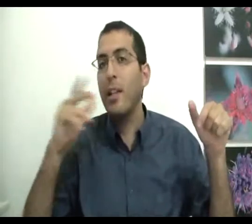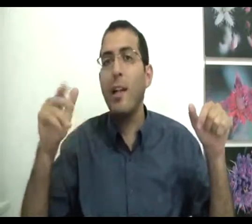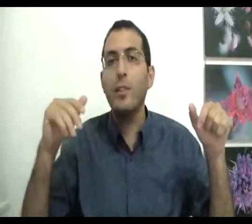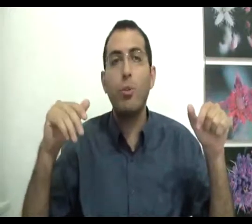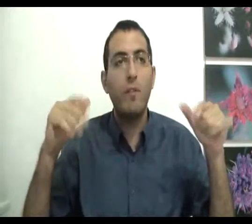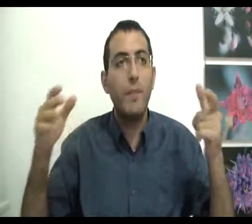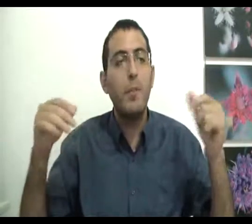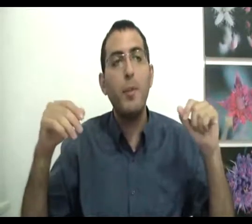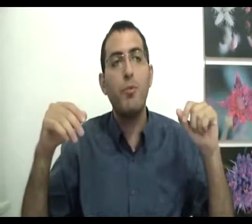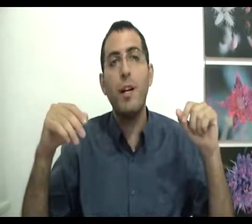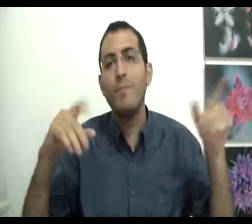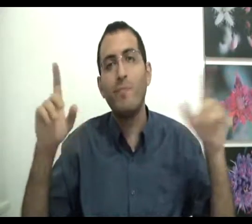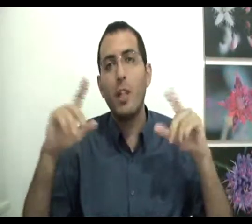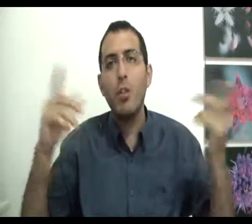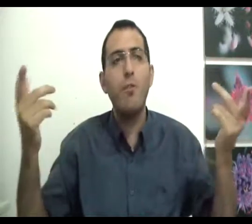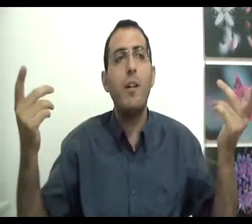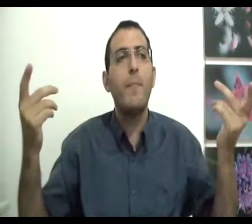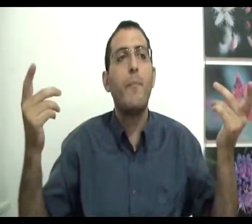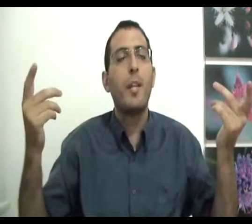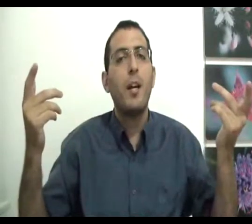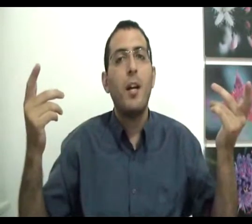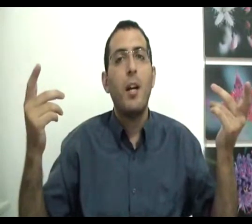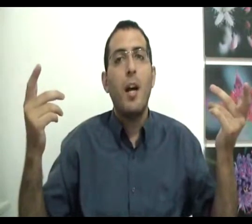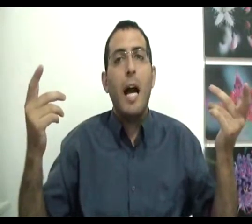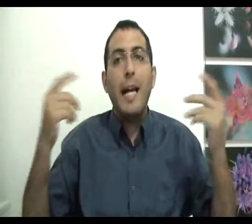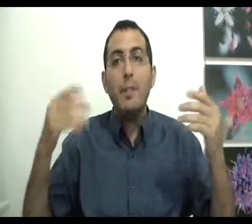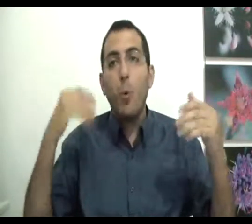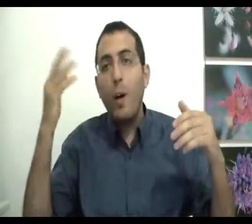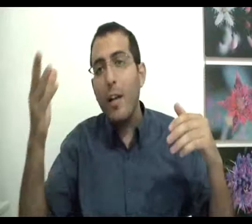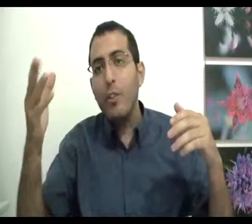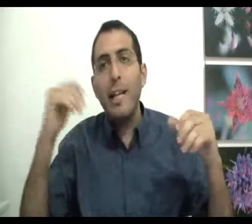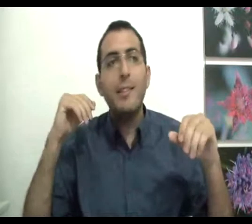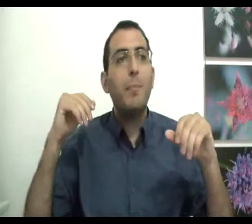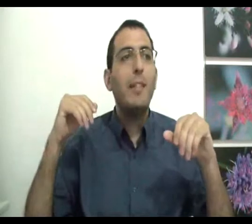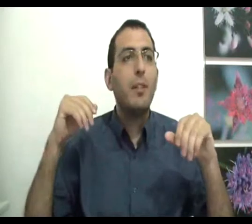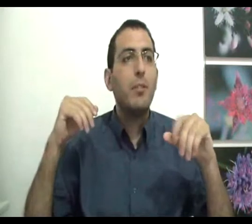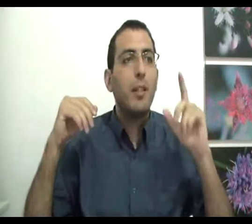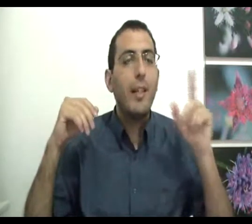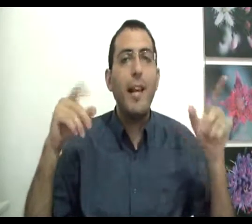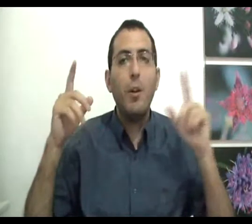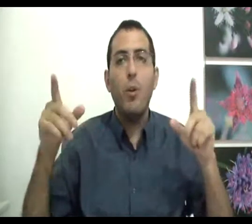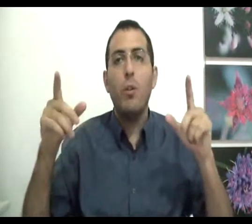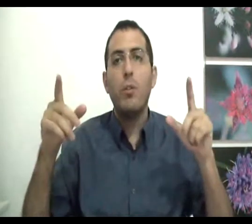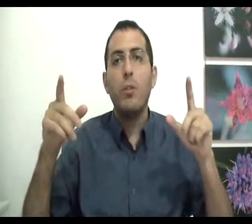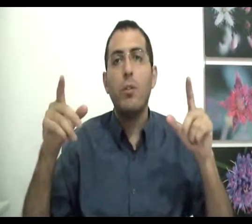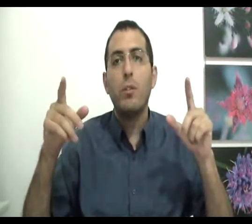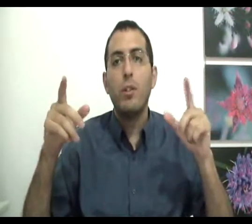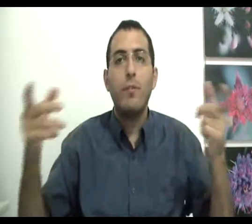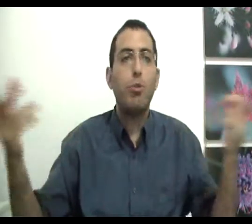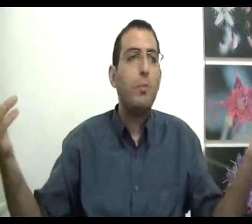כדי לעשות טוב, האם זה באמת תשובה? לא תשובה האם זה מוכרח שתהיה הסיבה הזאת? כן או לא עכשיו, שום